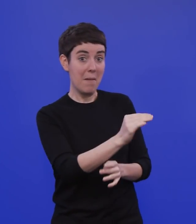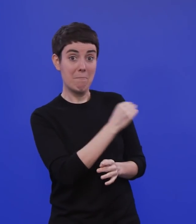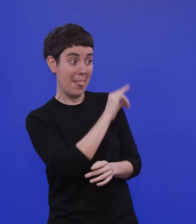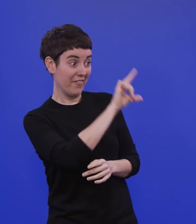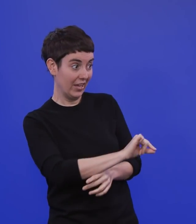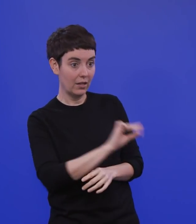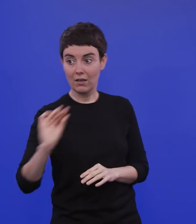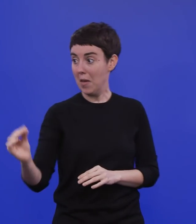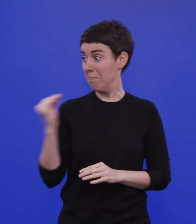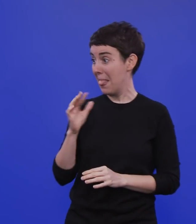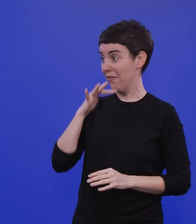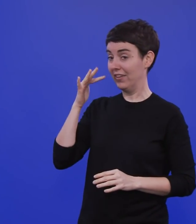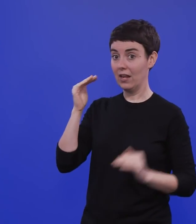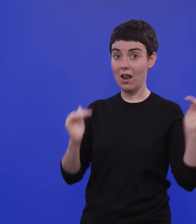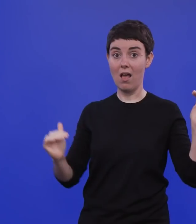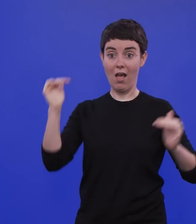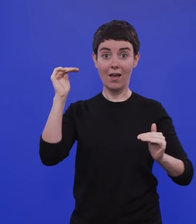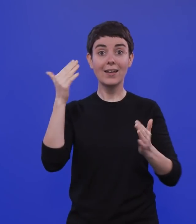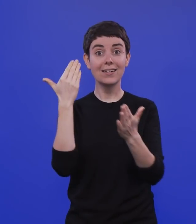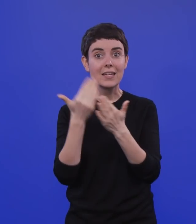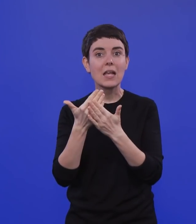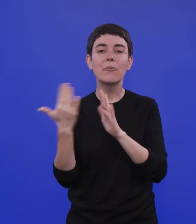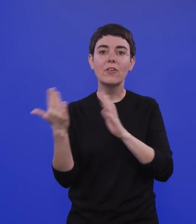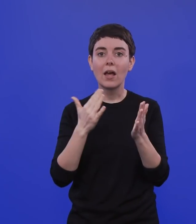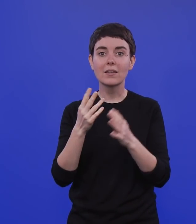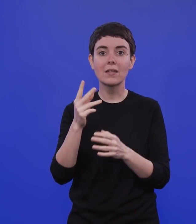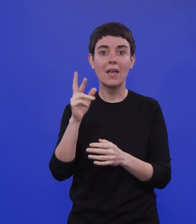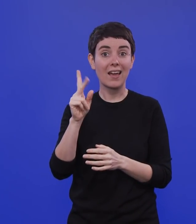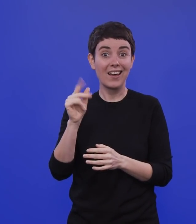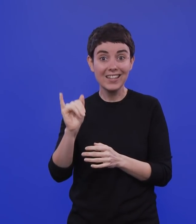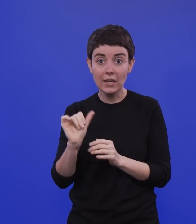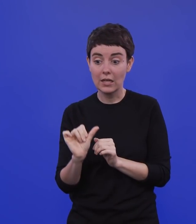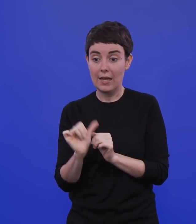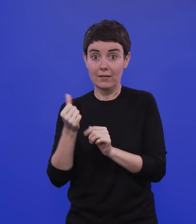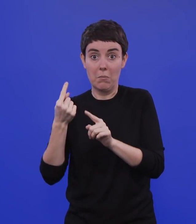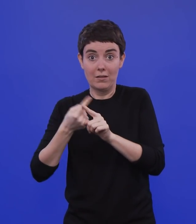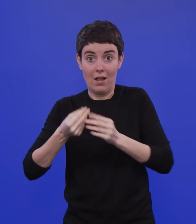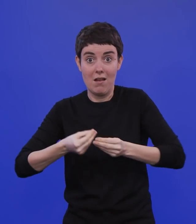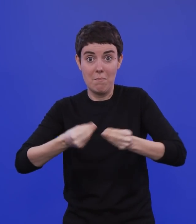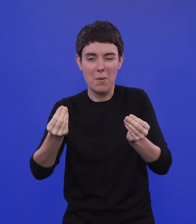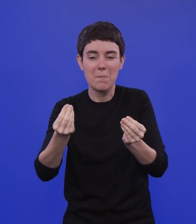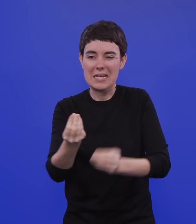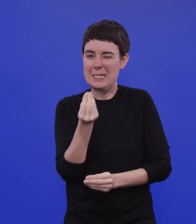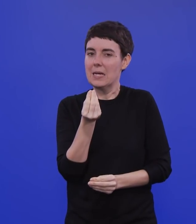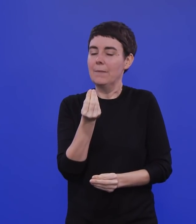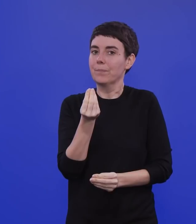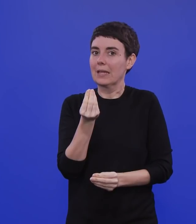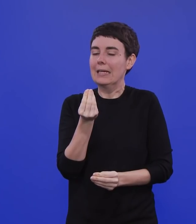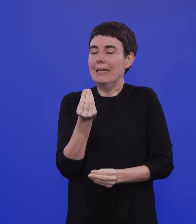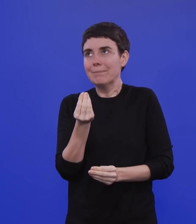so eine Überbetonung mit sich bringt. Man sollte da also jetzt bei ersten Zahlen, die man sieht, nicht unbedingt gleich in Hektik verfallen,